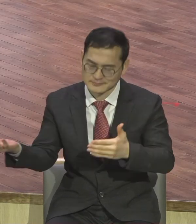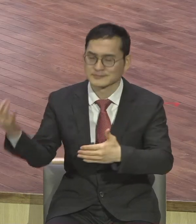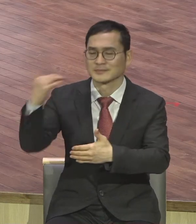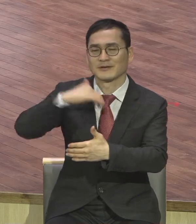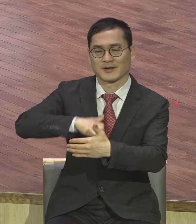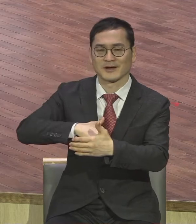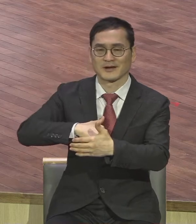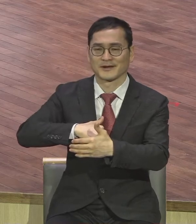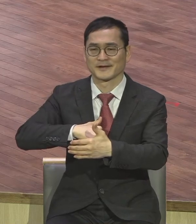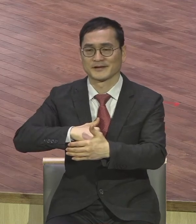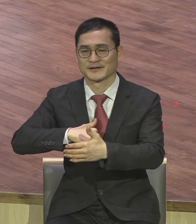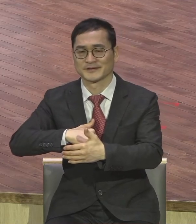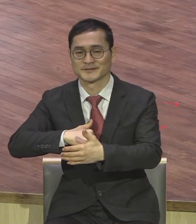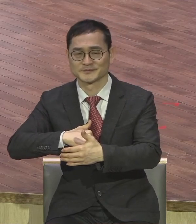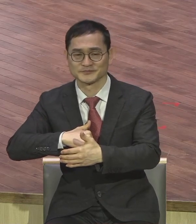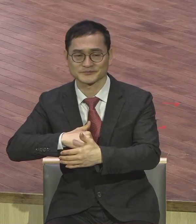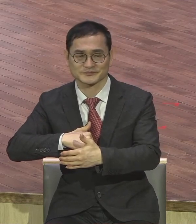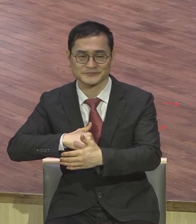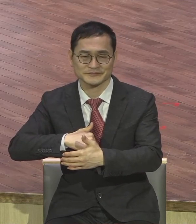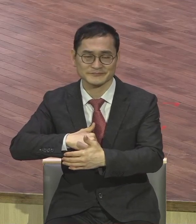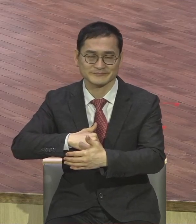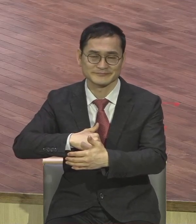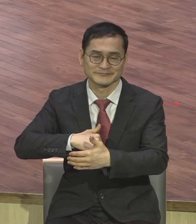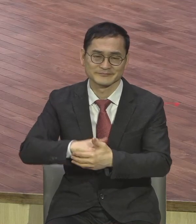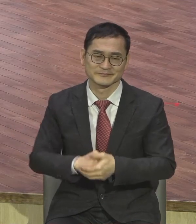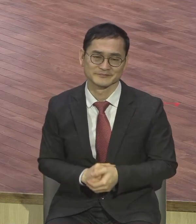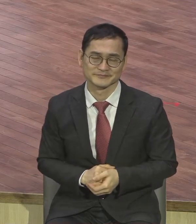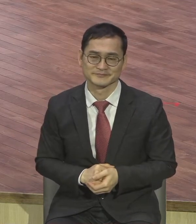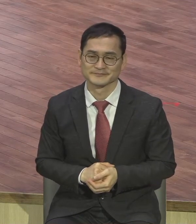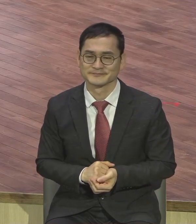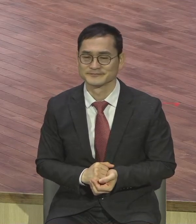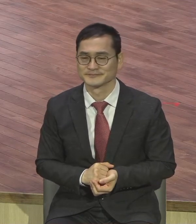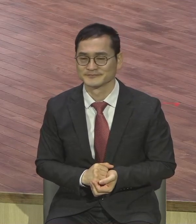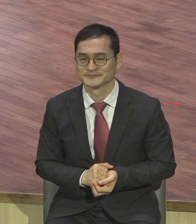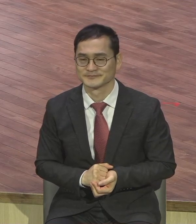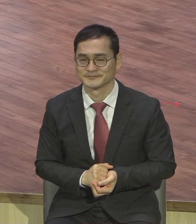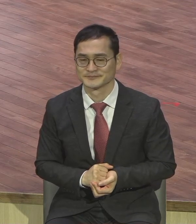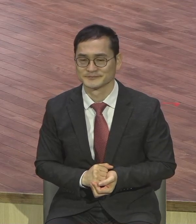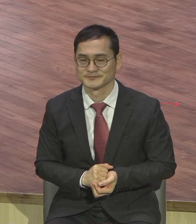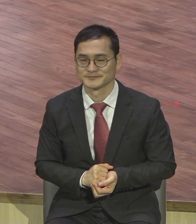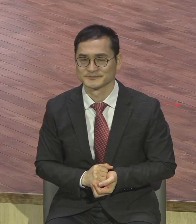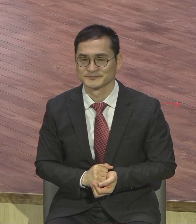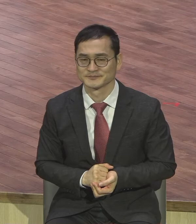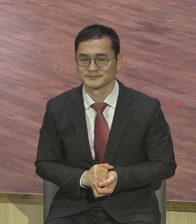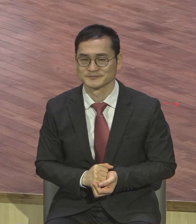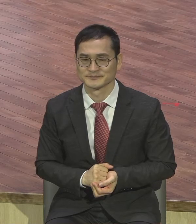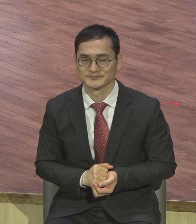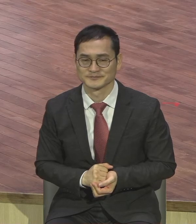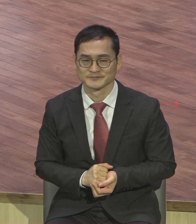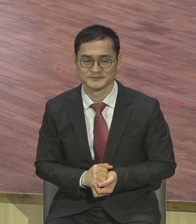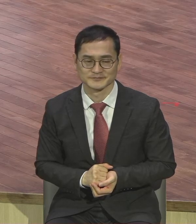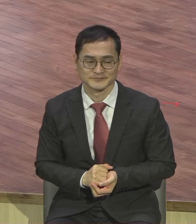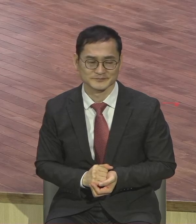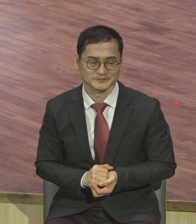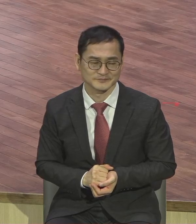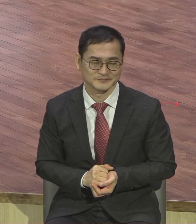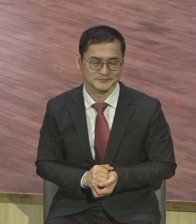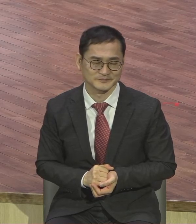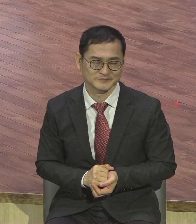아멘 여러분 저를 볼 때 설교하는 절을 볼 때 세상 지금 다 지금